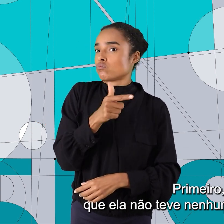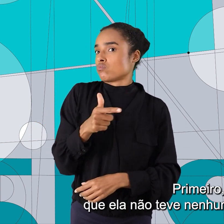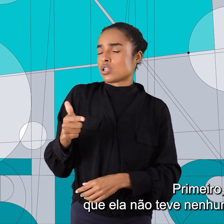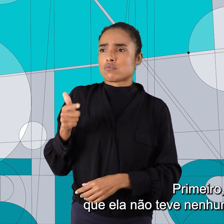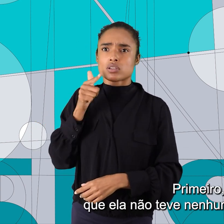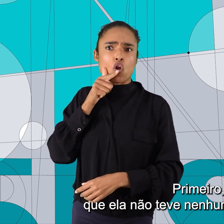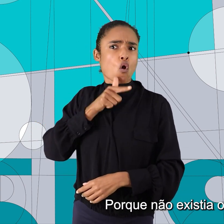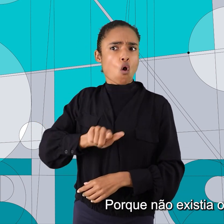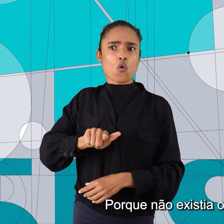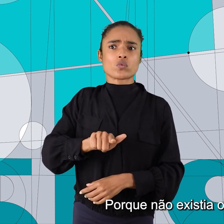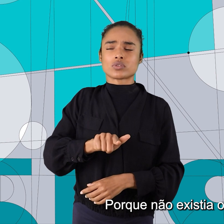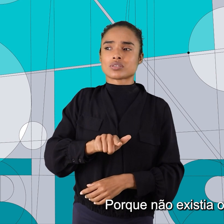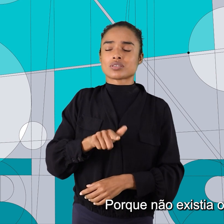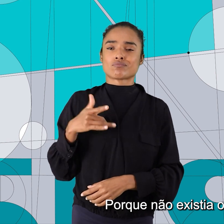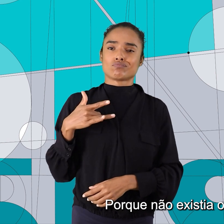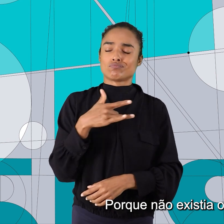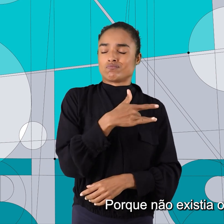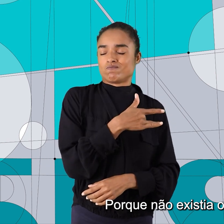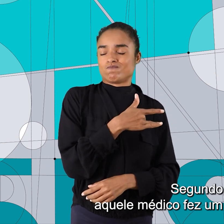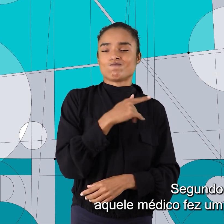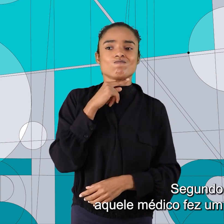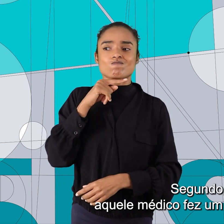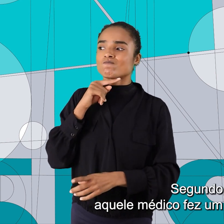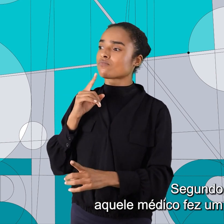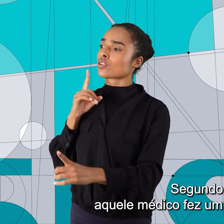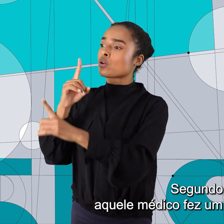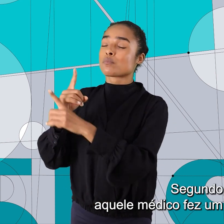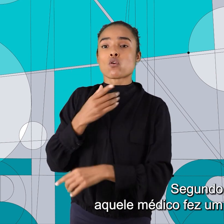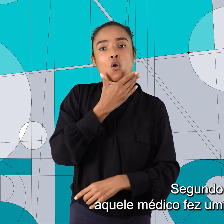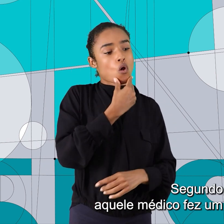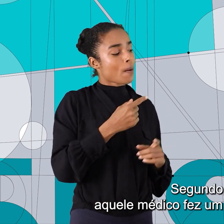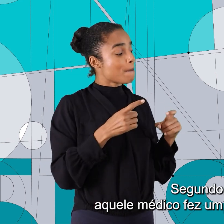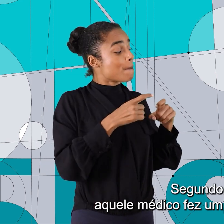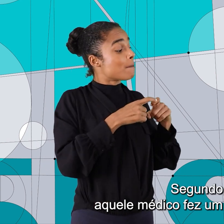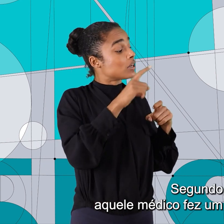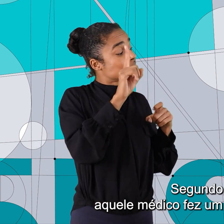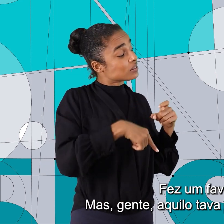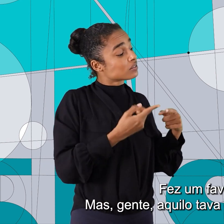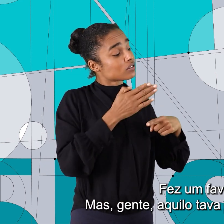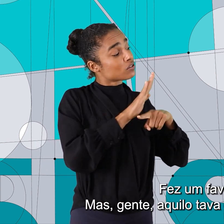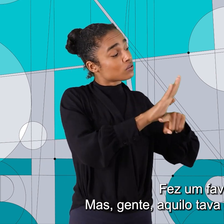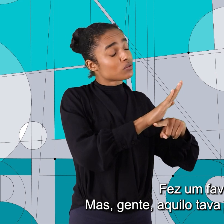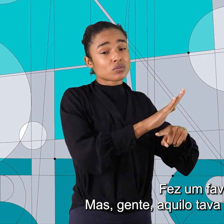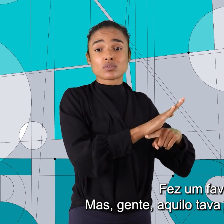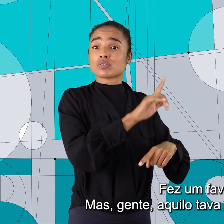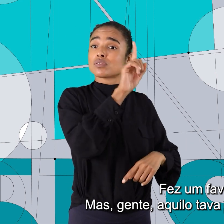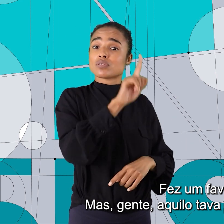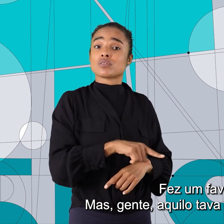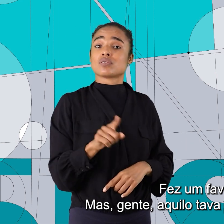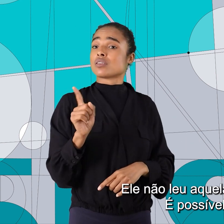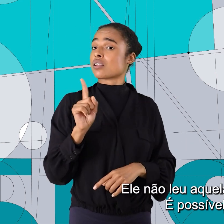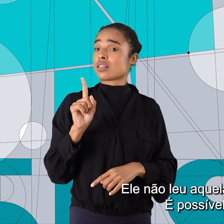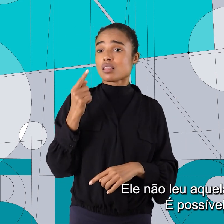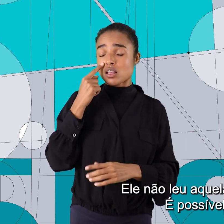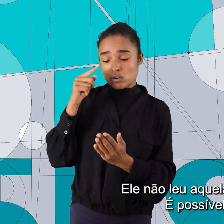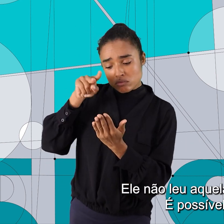teve nenhuma chance, né? Porque não existia onde buscar. Segundo, aquele médico fez um favor para ela. Fez um favor, mas gente, aquilo estava escrito